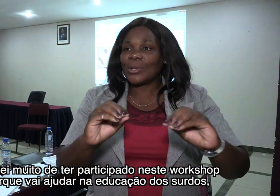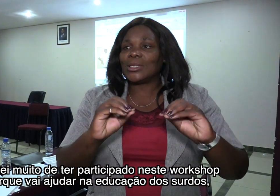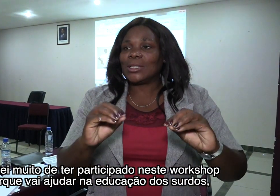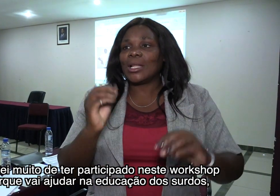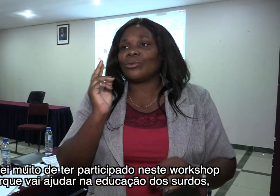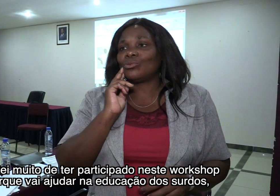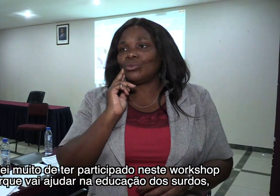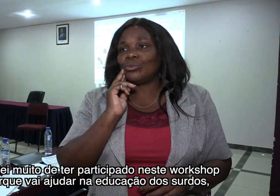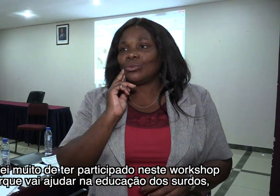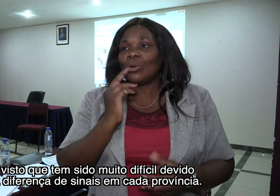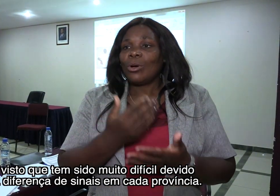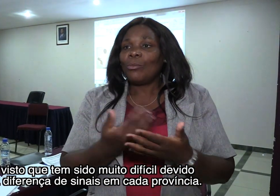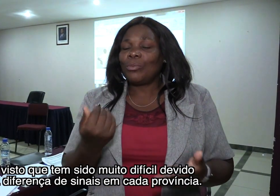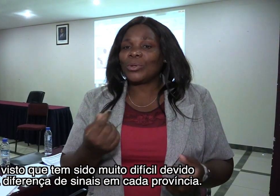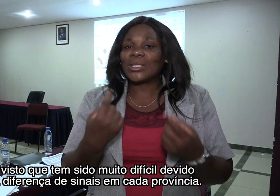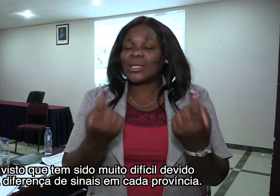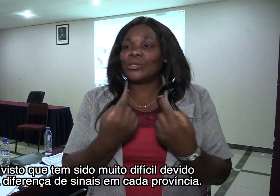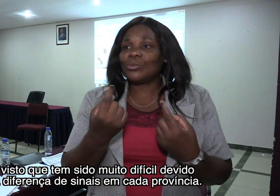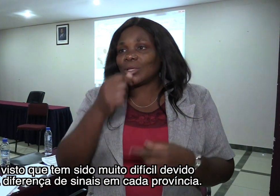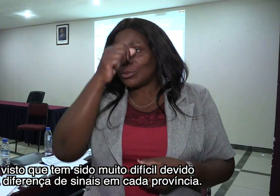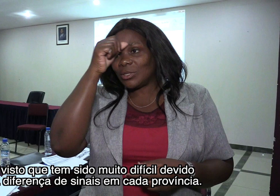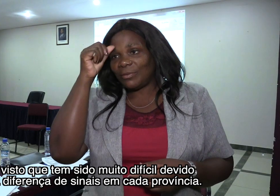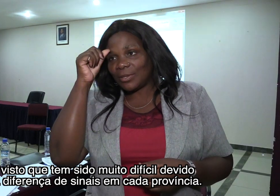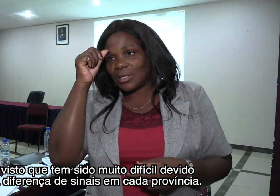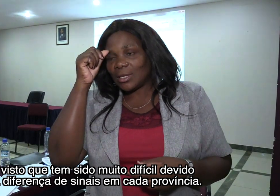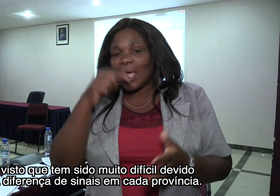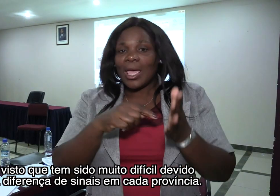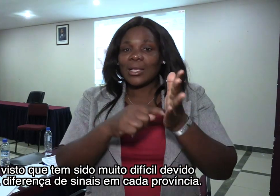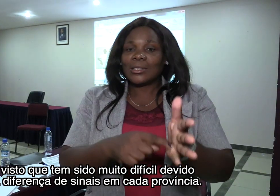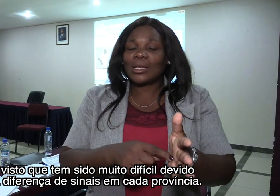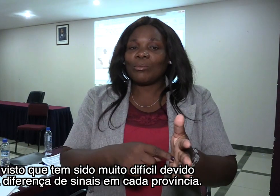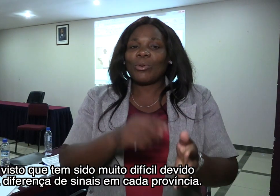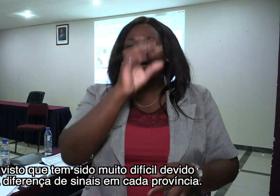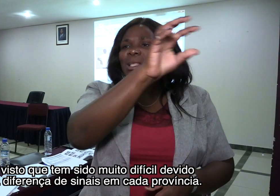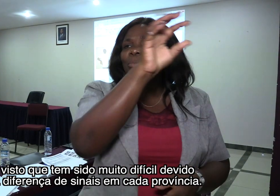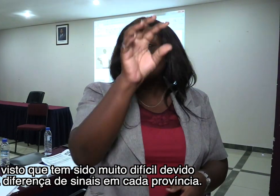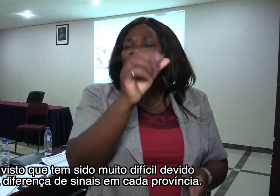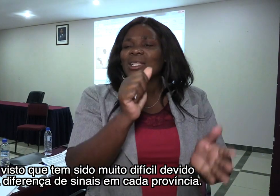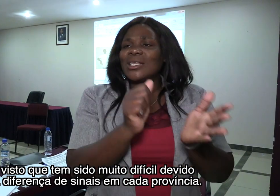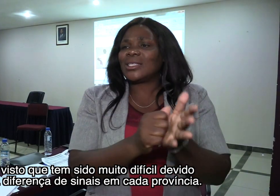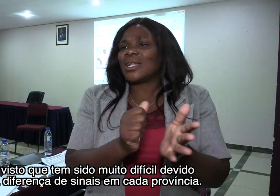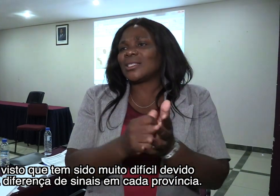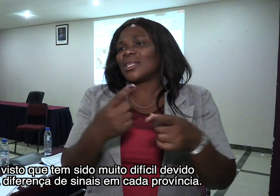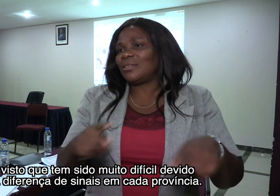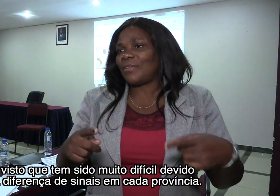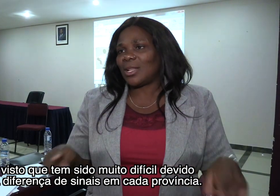surdos, visto que tem sido muito difícil devido às diferenças dos sinais em cada